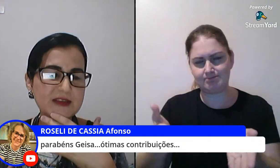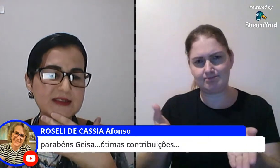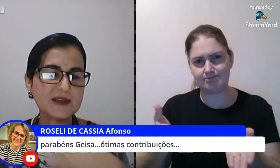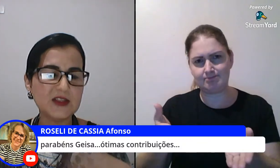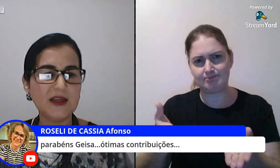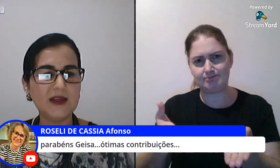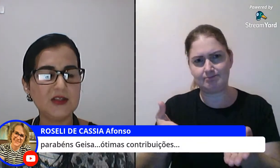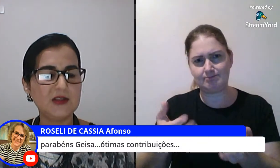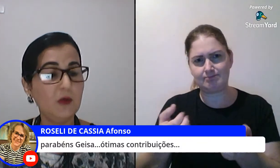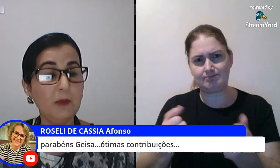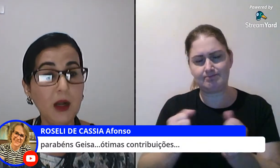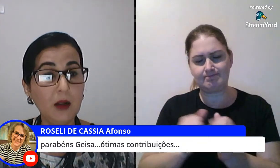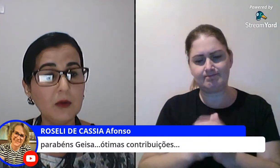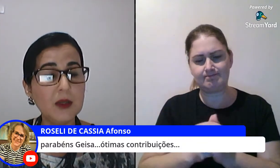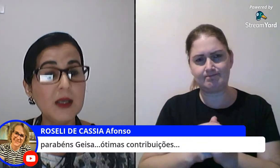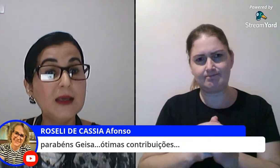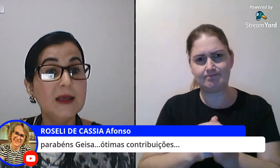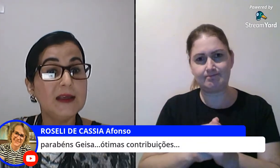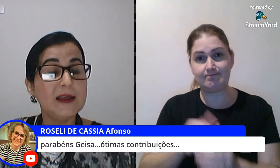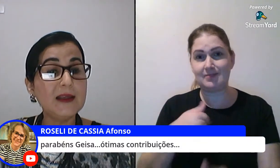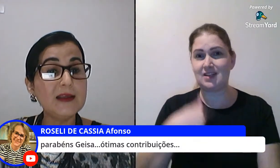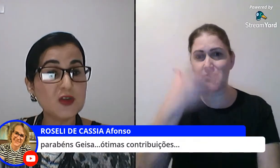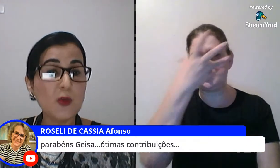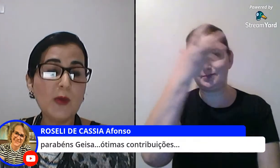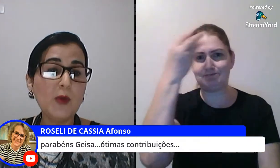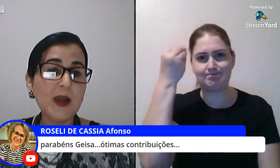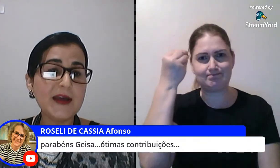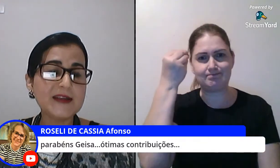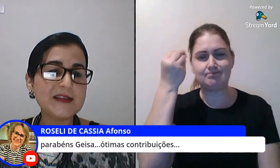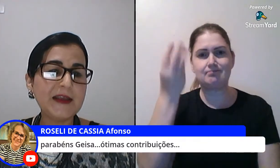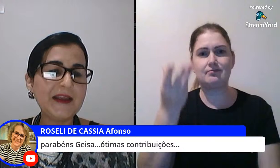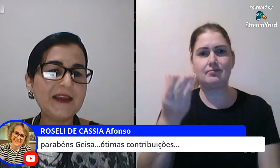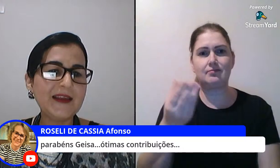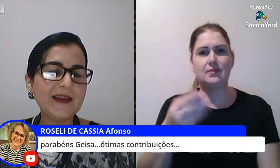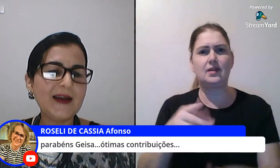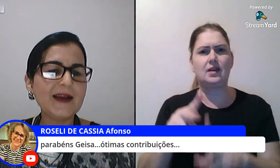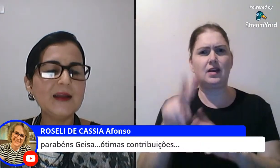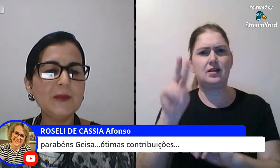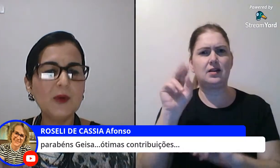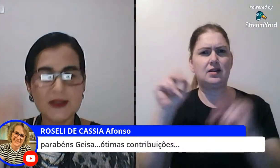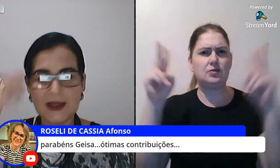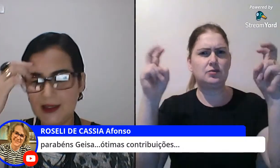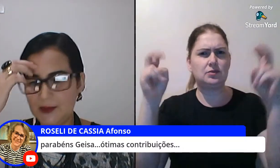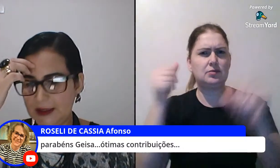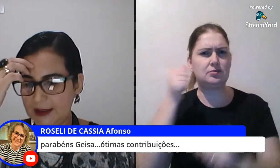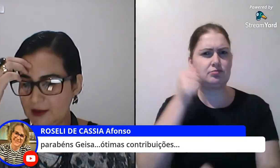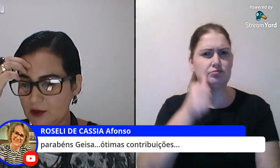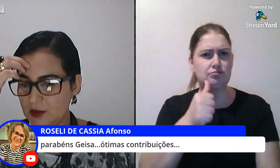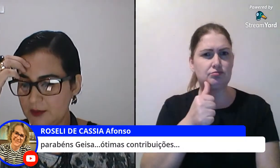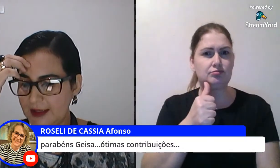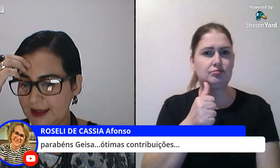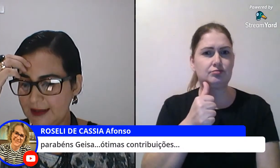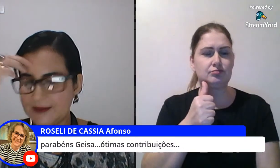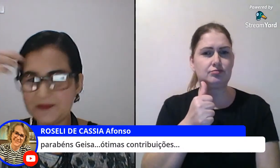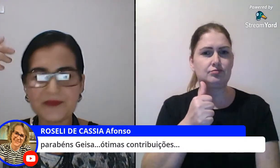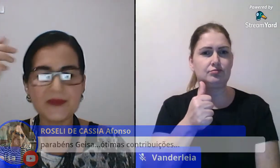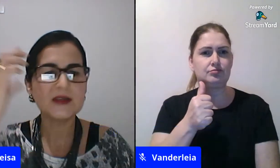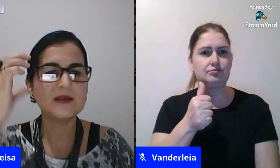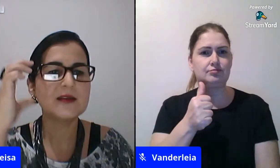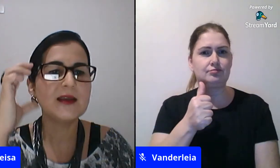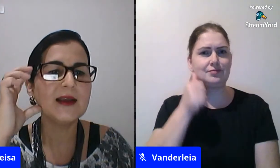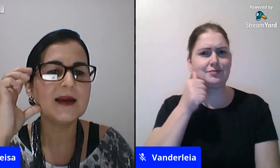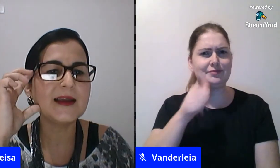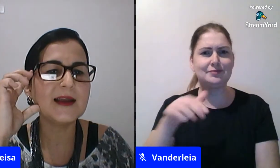ativista gente deu um branco e sobre uma mulher assim que aquela aquela menina qual que o nome dela